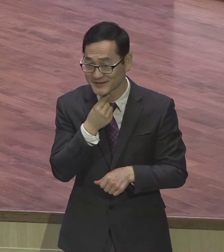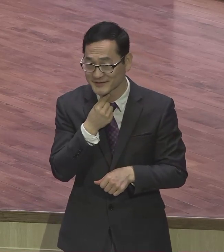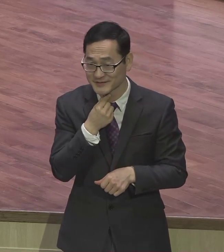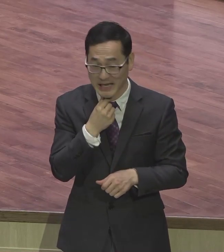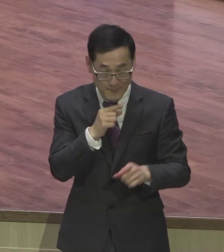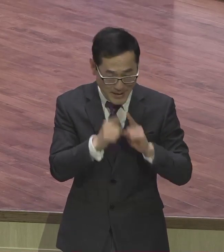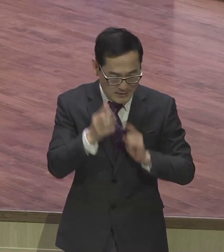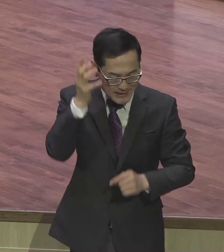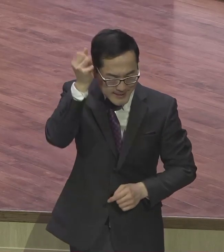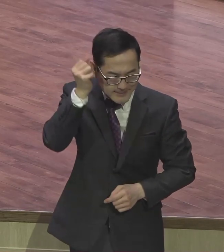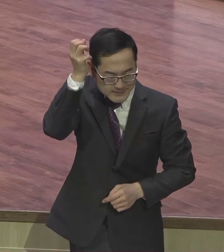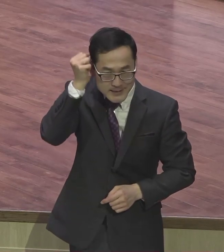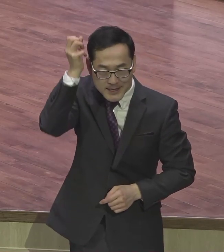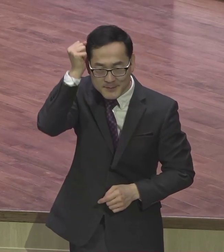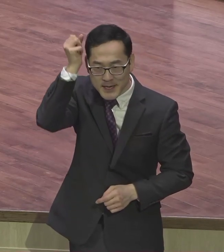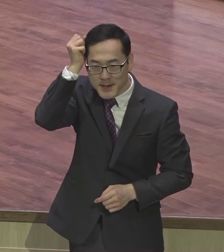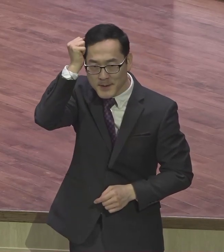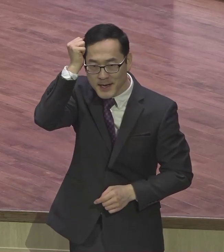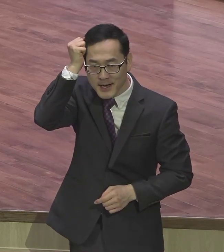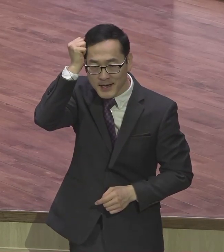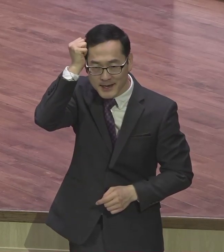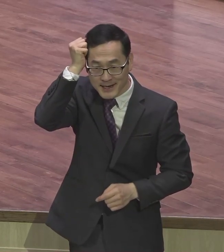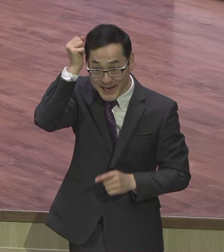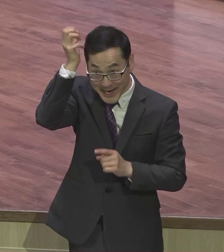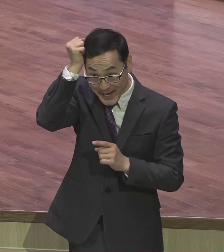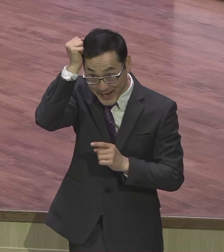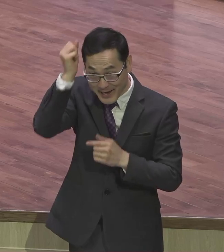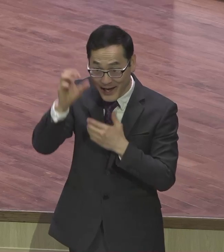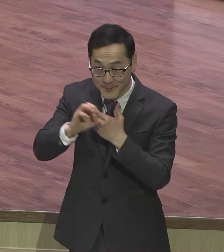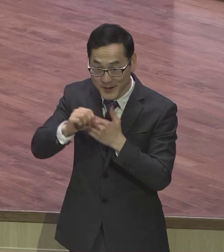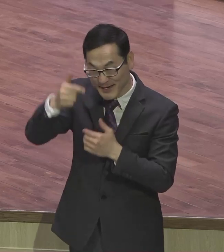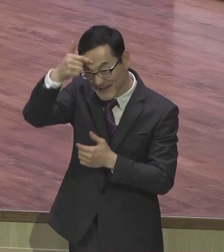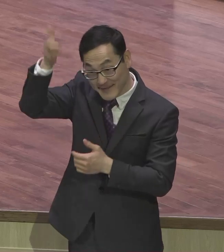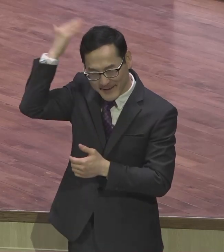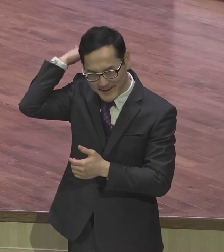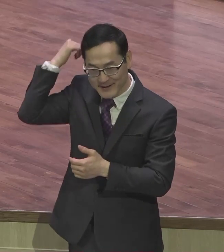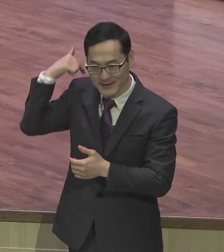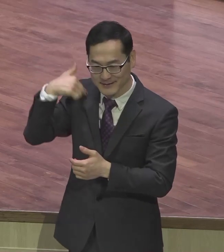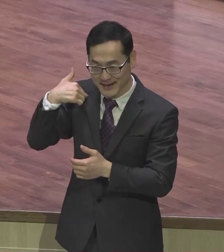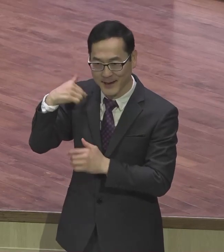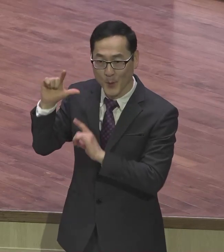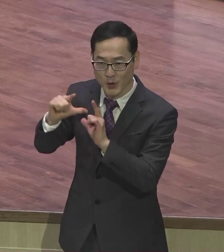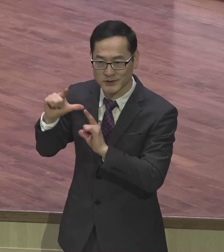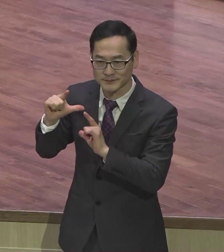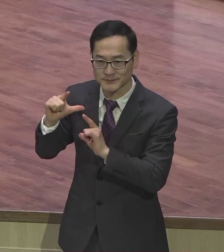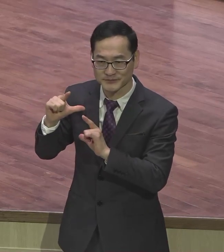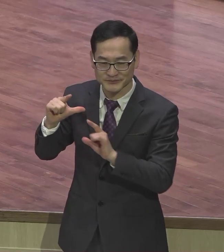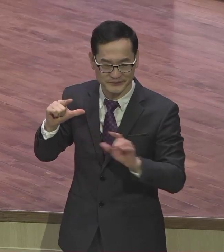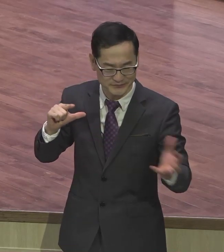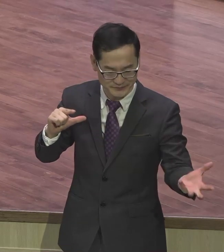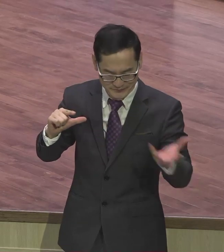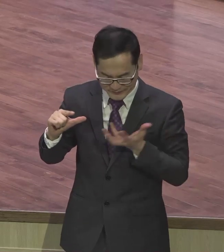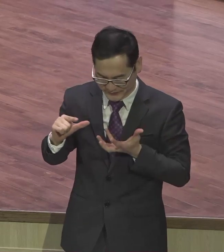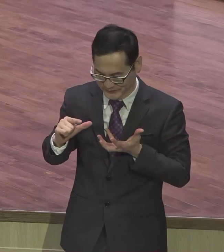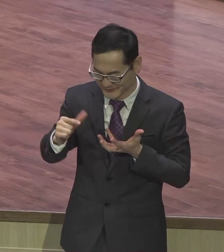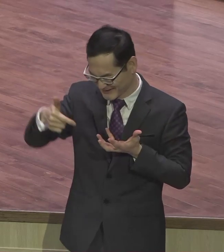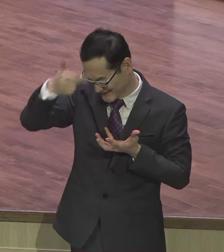버리면 예털이 확 벗어져 버려요 내 속에 하나님 말씀이 딱 들어있으면 새털을 싹 갖출 수 있어요